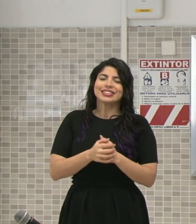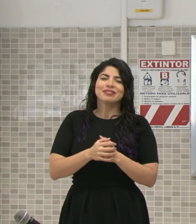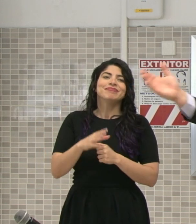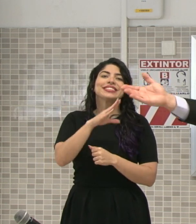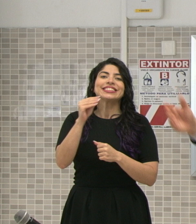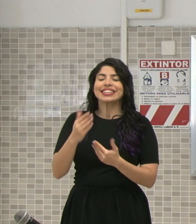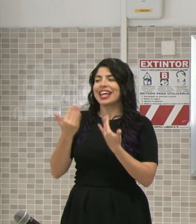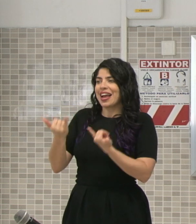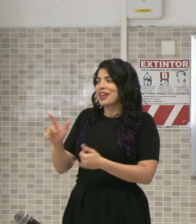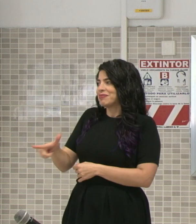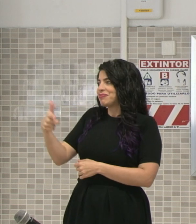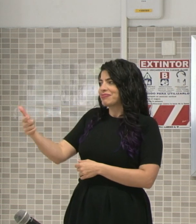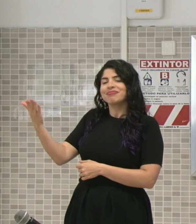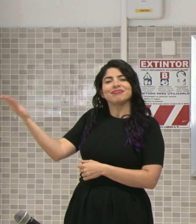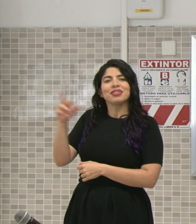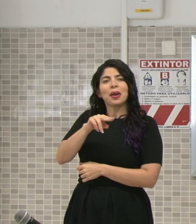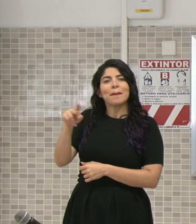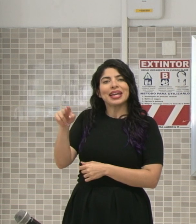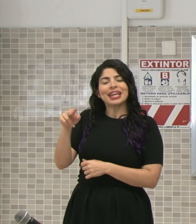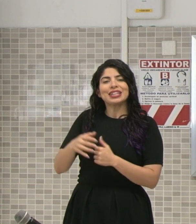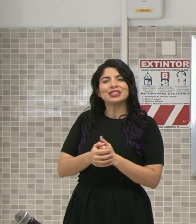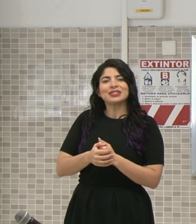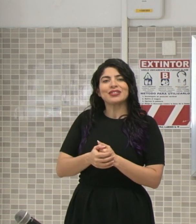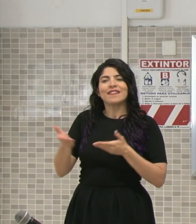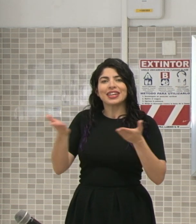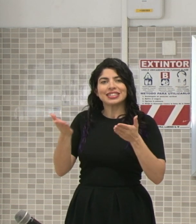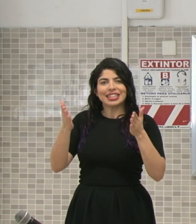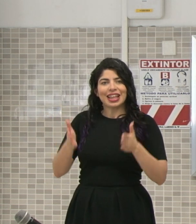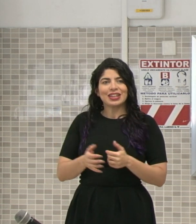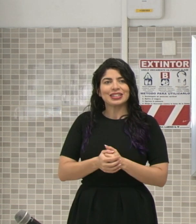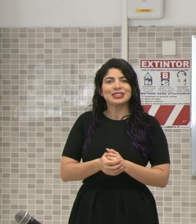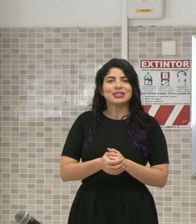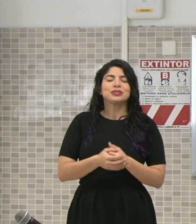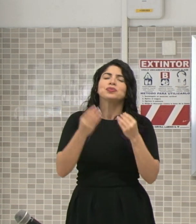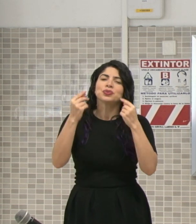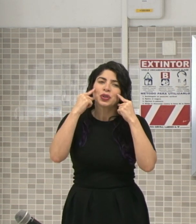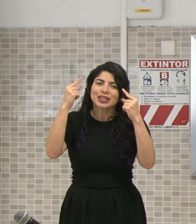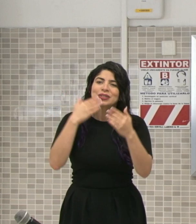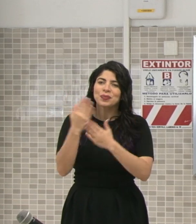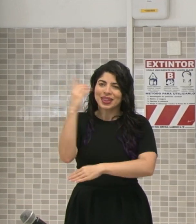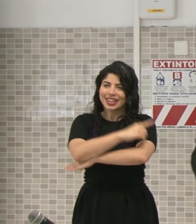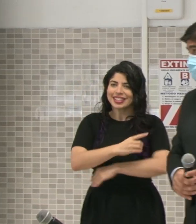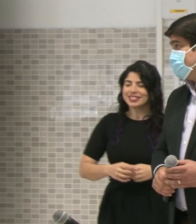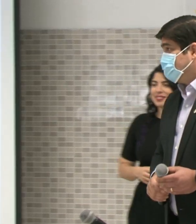le damos el pase a los compañeros y compañeras facilitadoras. Mucho éxito y buen día.